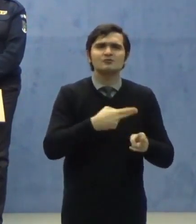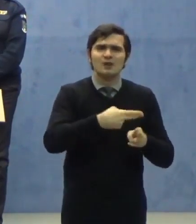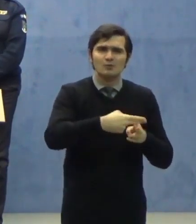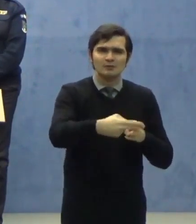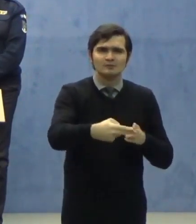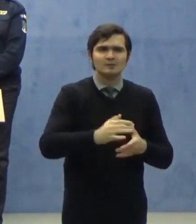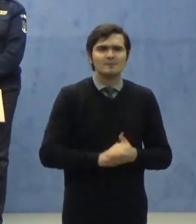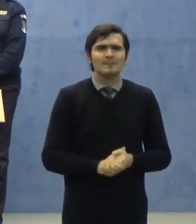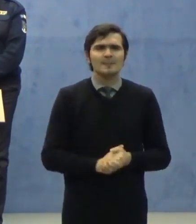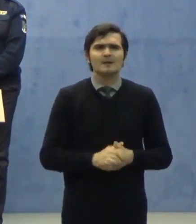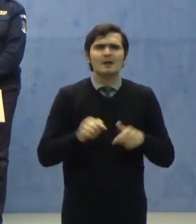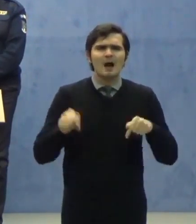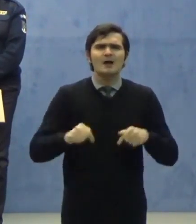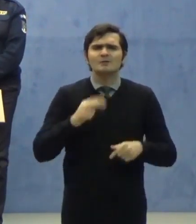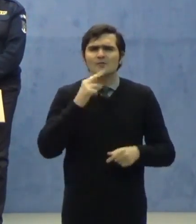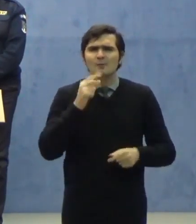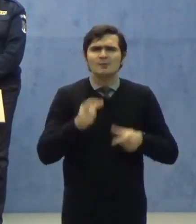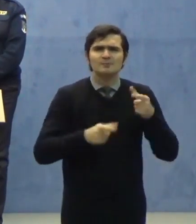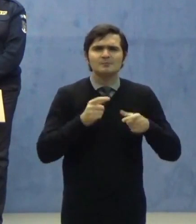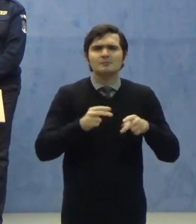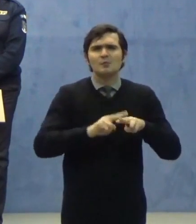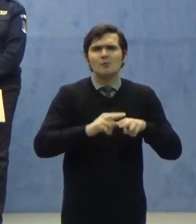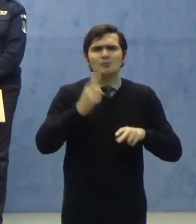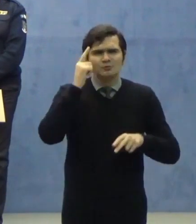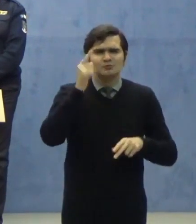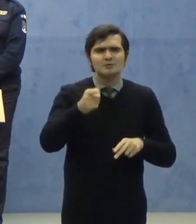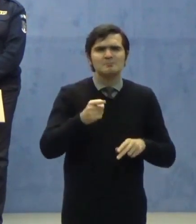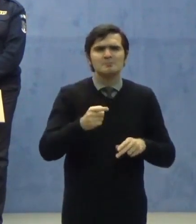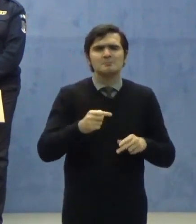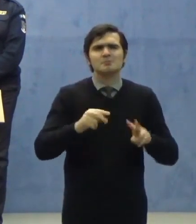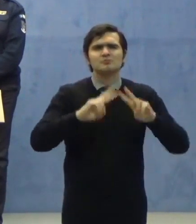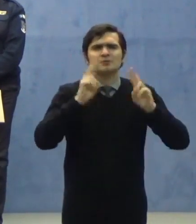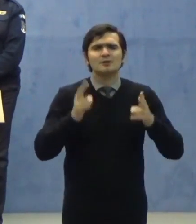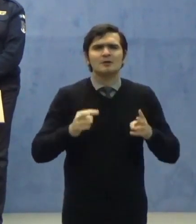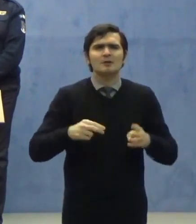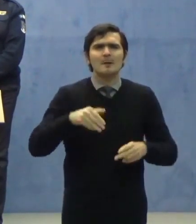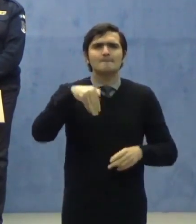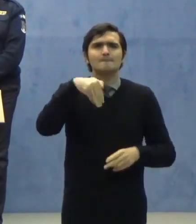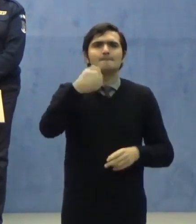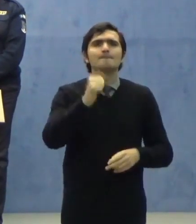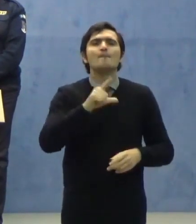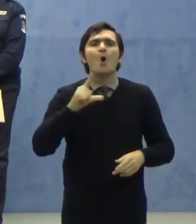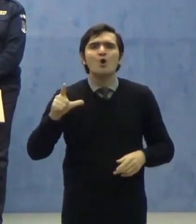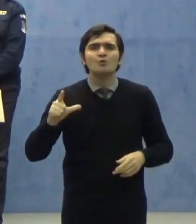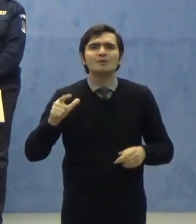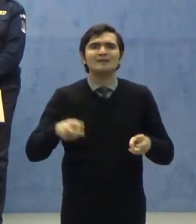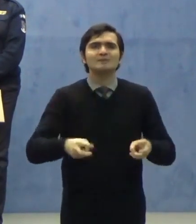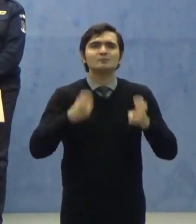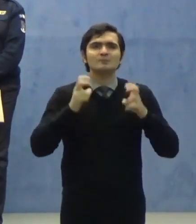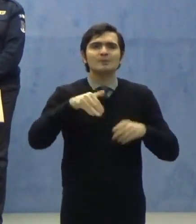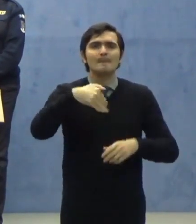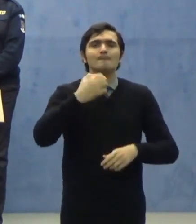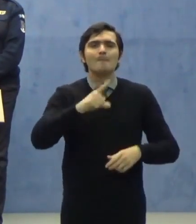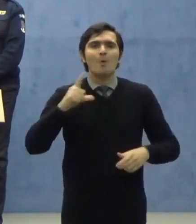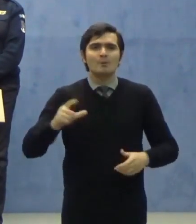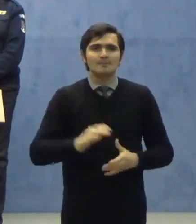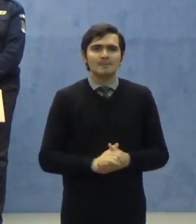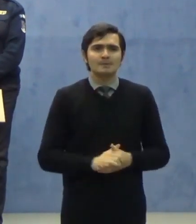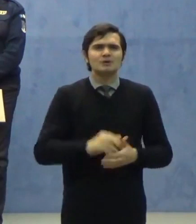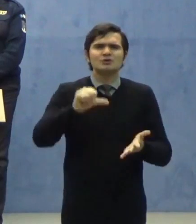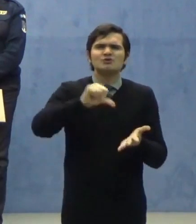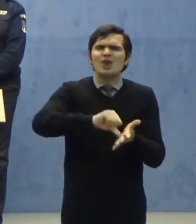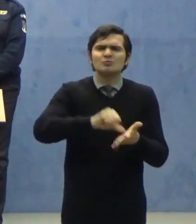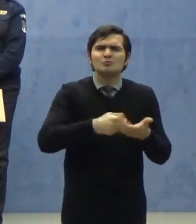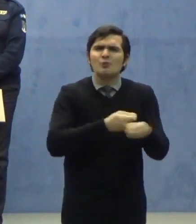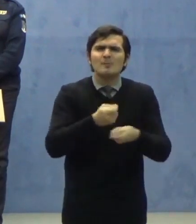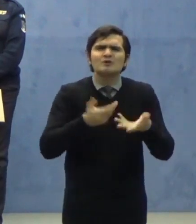Este vorba, așa cum știm în termeni general, despre moluri. Prin centrul comercial se înțelege